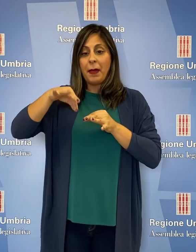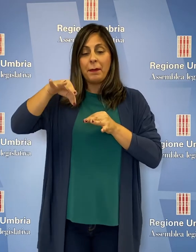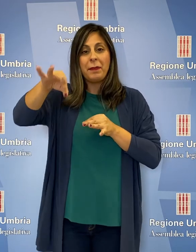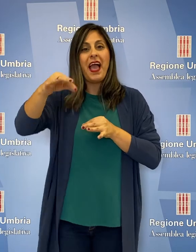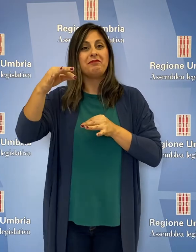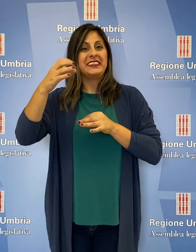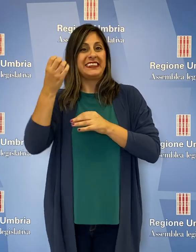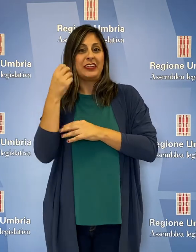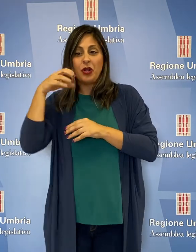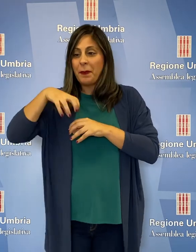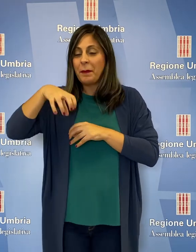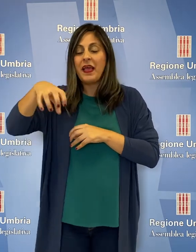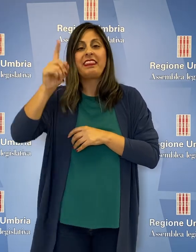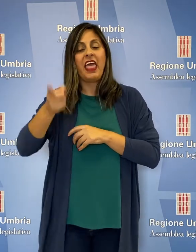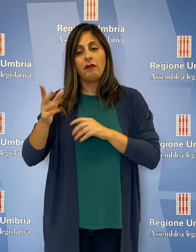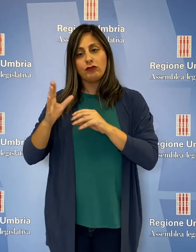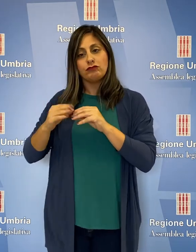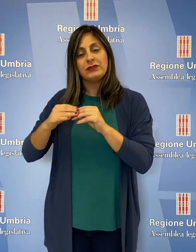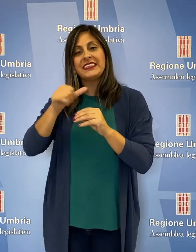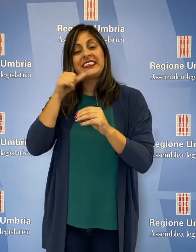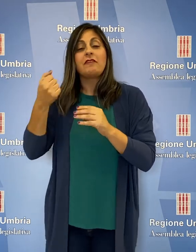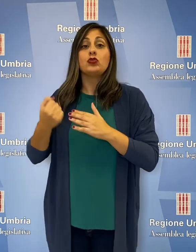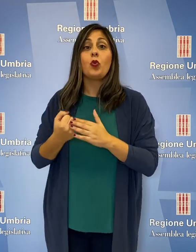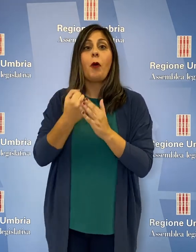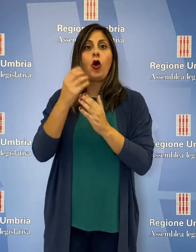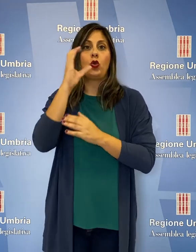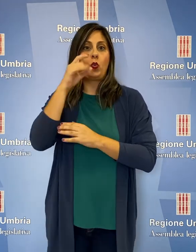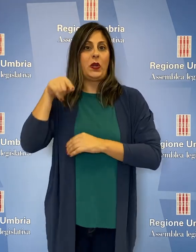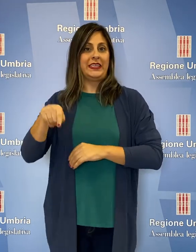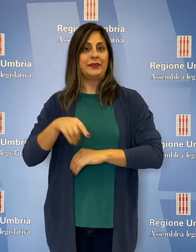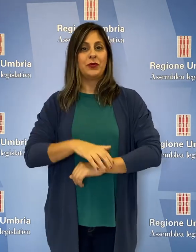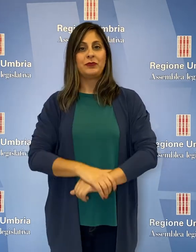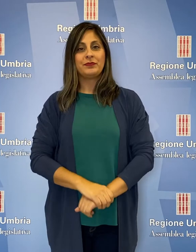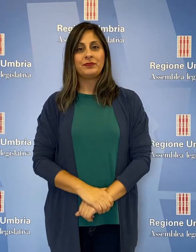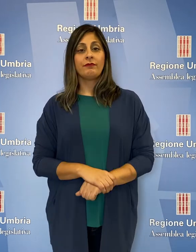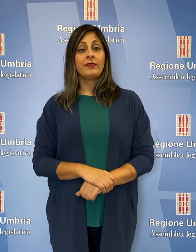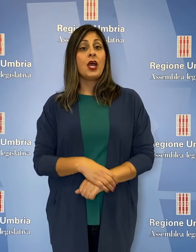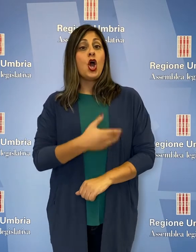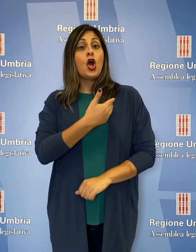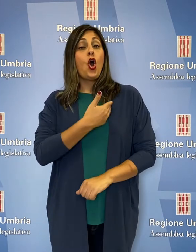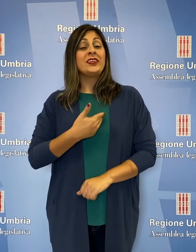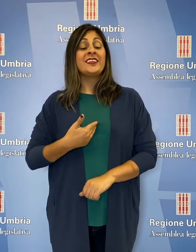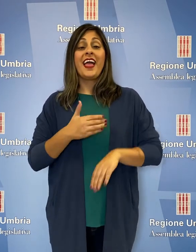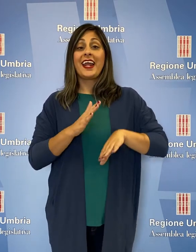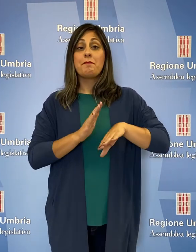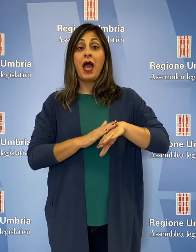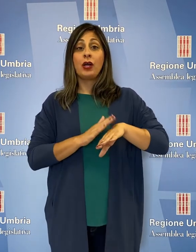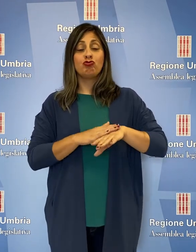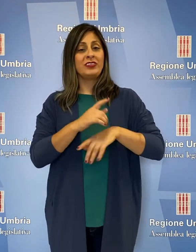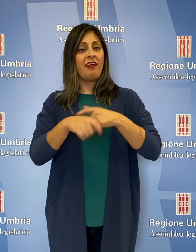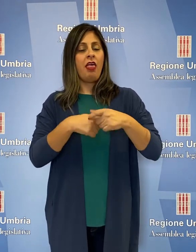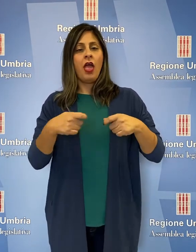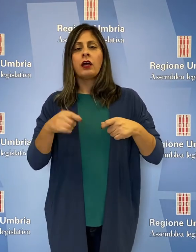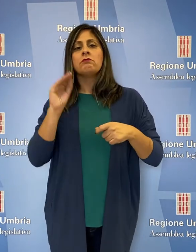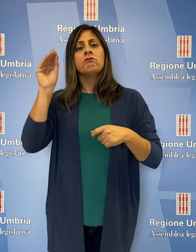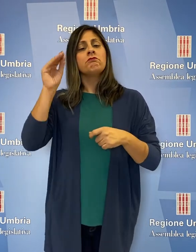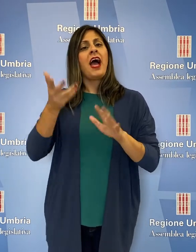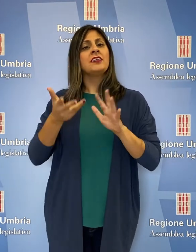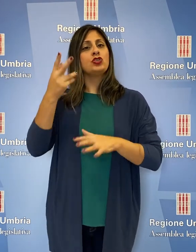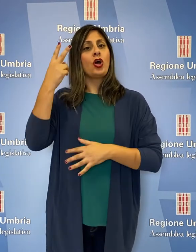riutilizzare come strutture di supporto alle attività turistiche. Il consigliere Valerio Mancini della Lega ha chiesto all'assessore